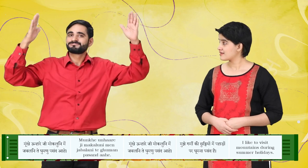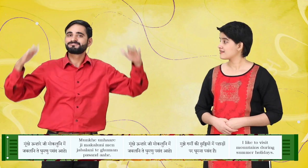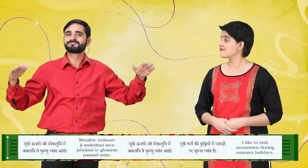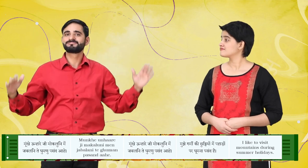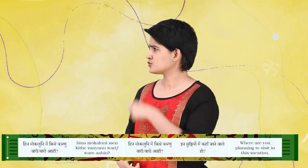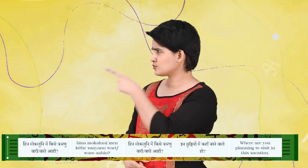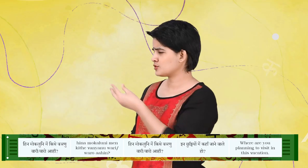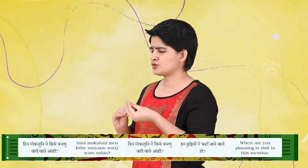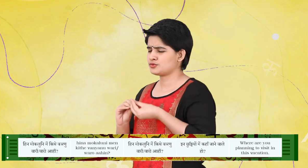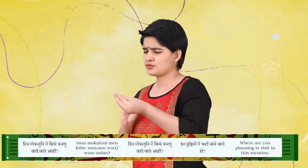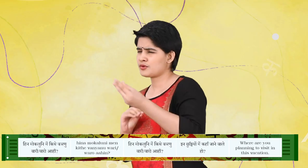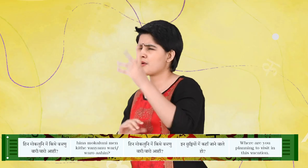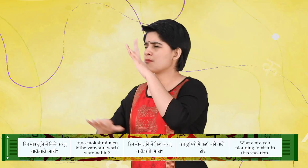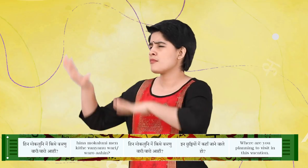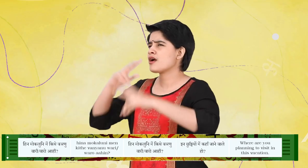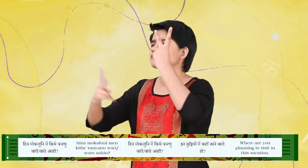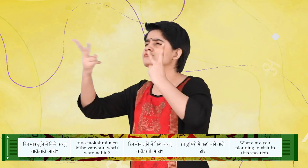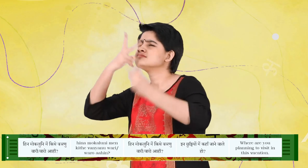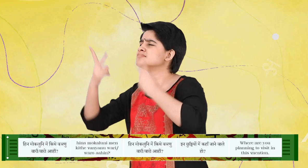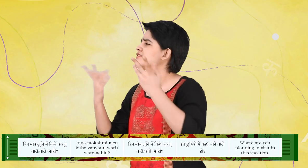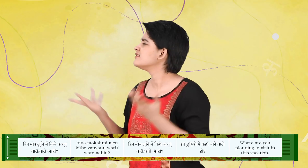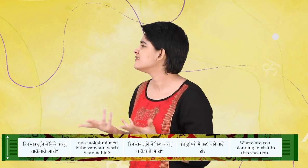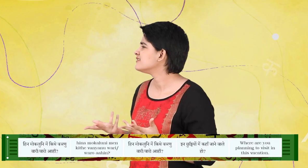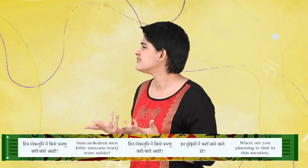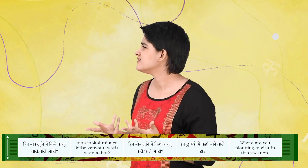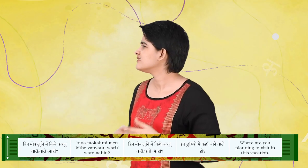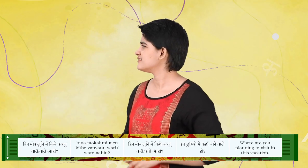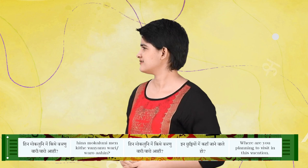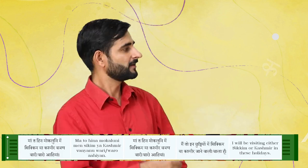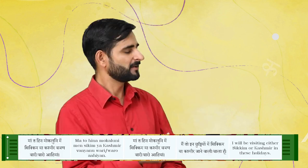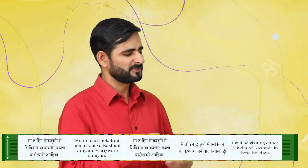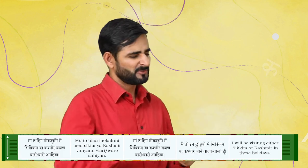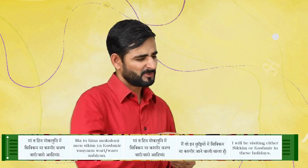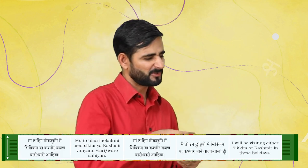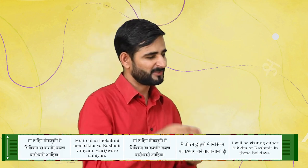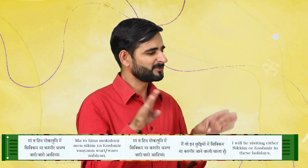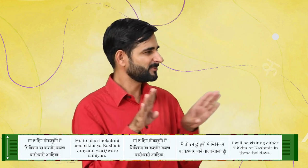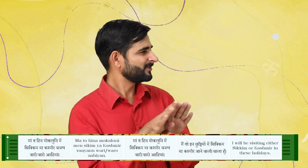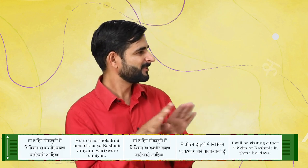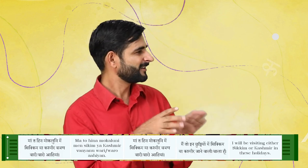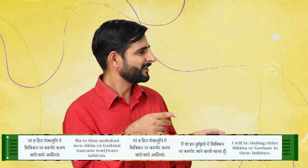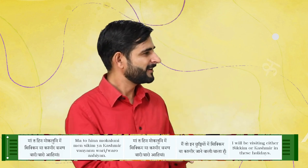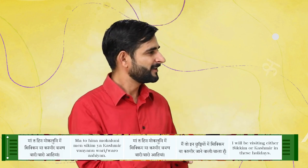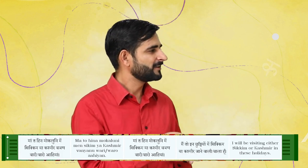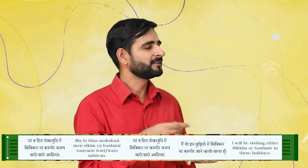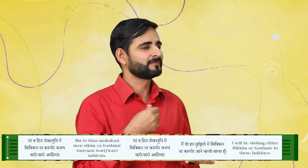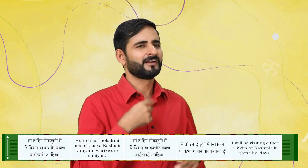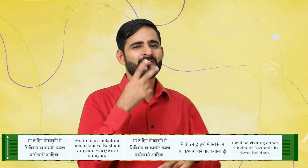हिन मोकलन में कित्थे वन्यण वारी आहें मात हिन मोकलन में सिक्किम या